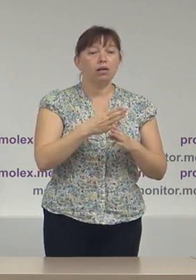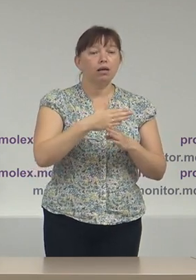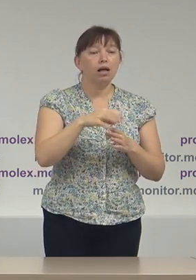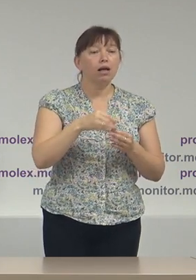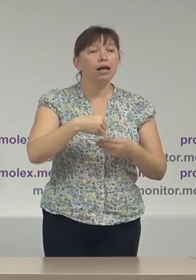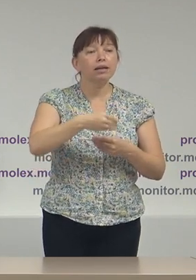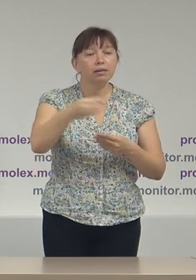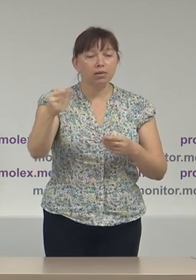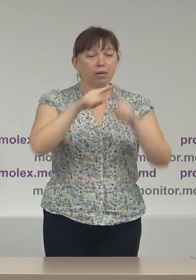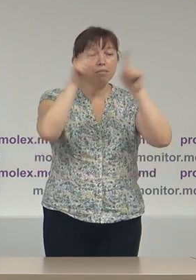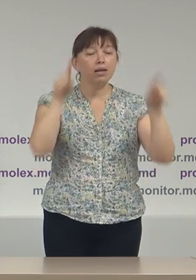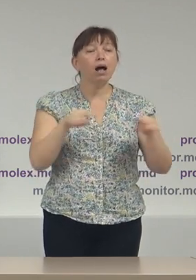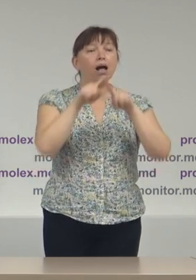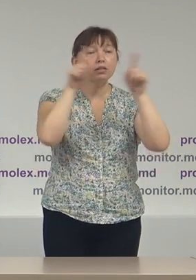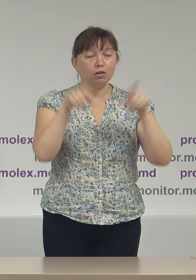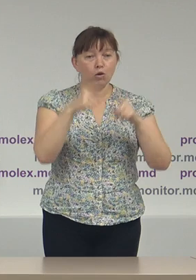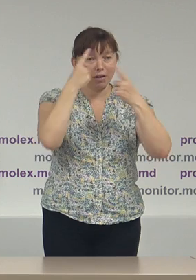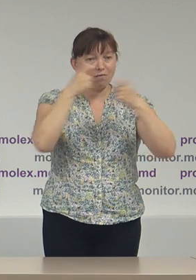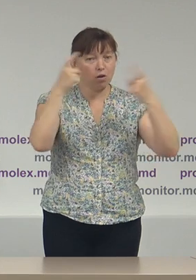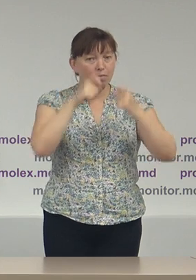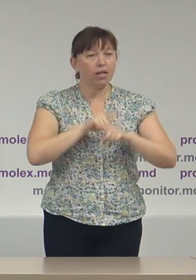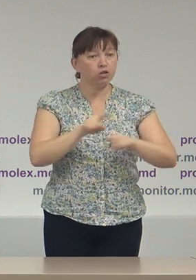pleantelor informaționale a